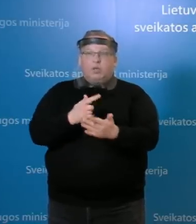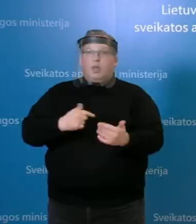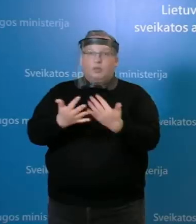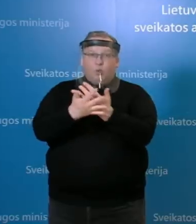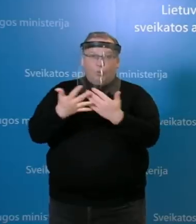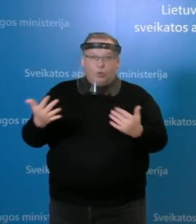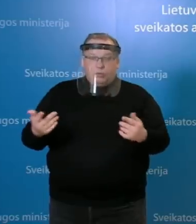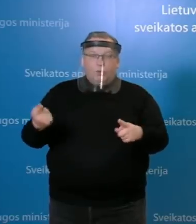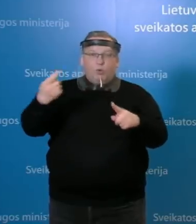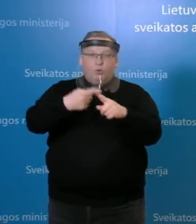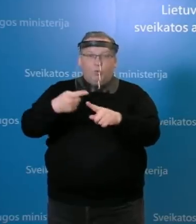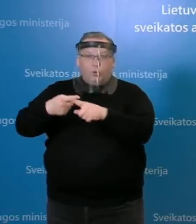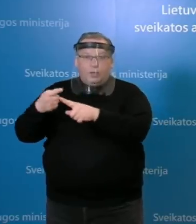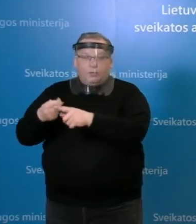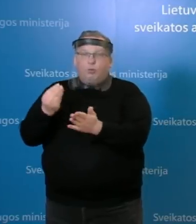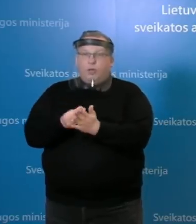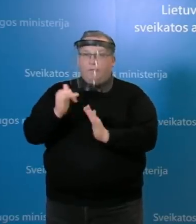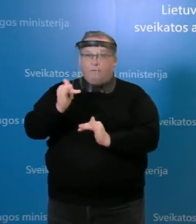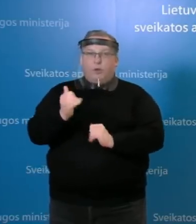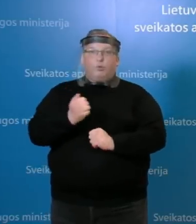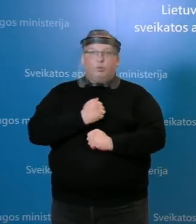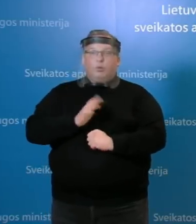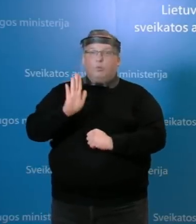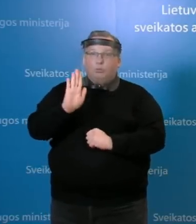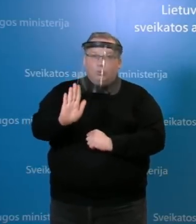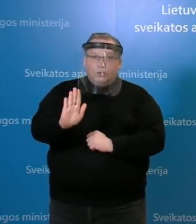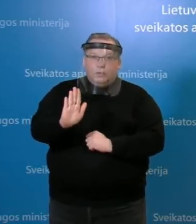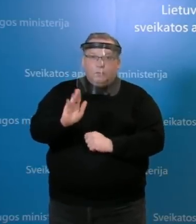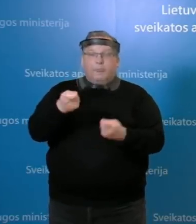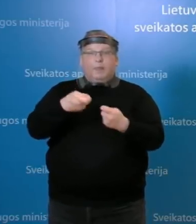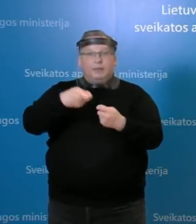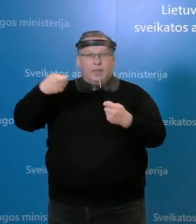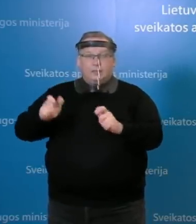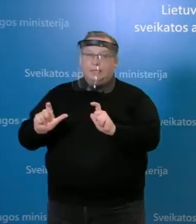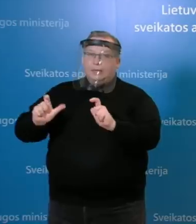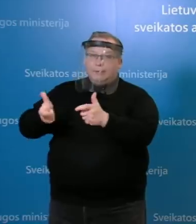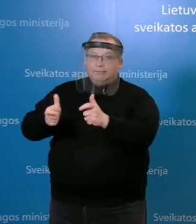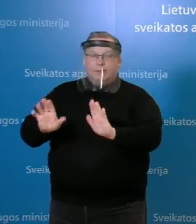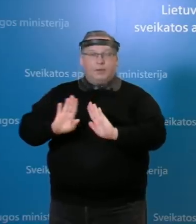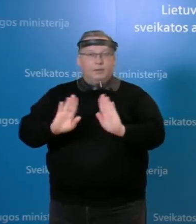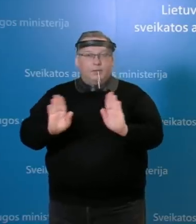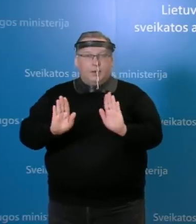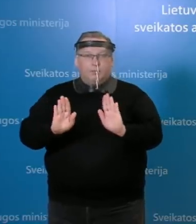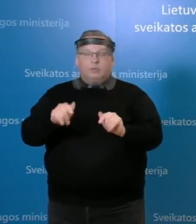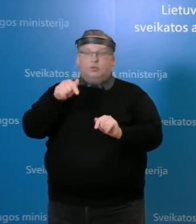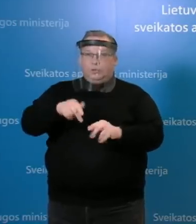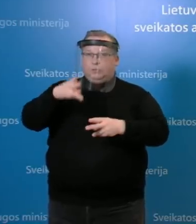komponentų įvertinti, ar būtent turėtų būti pratestas karantinas ar ne. Bet aišku, šis sprendimas tikrai,